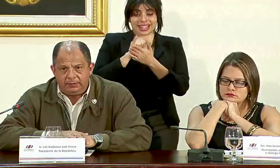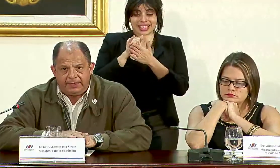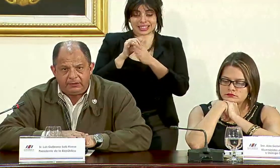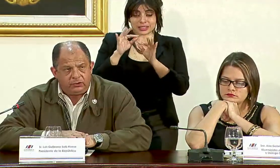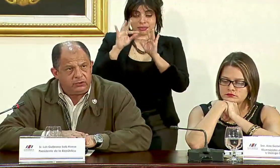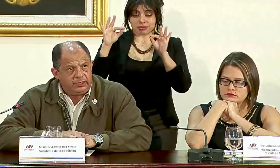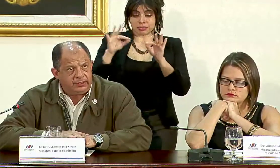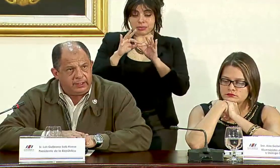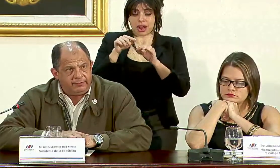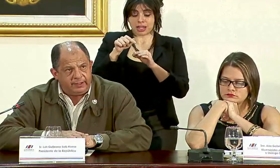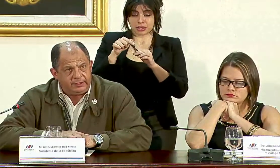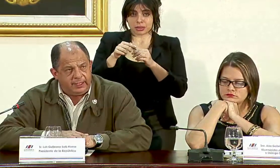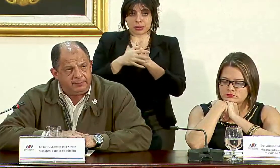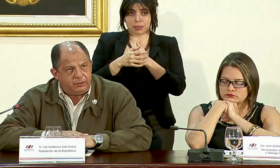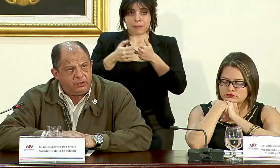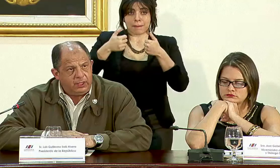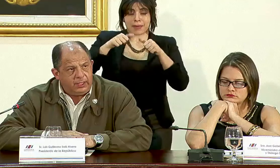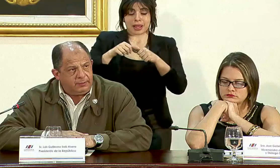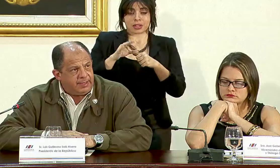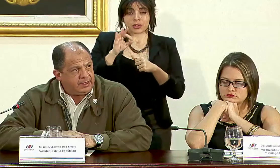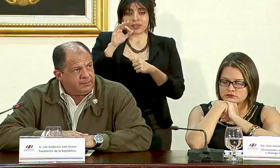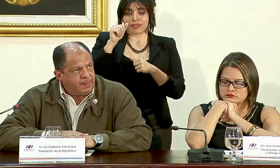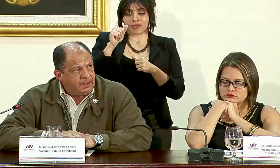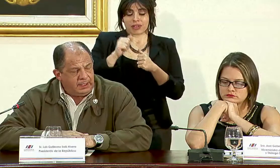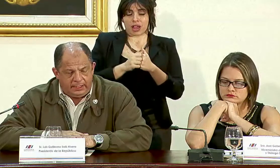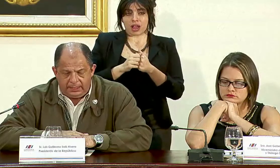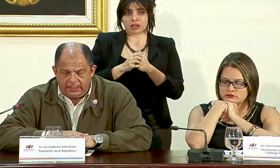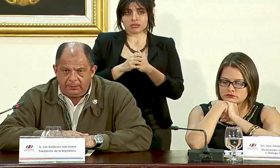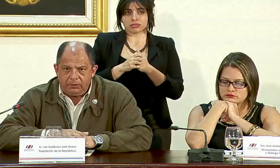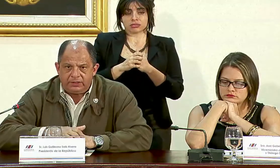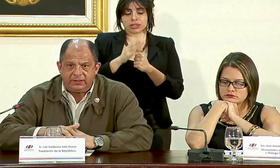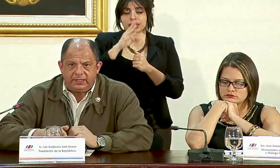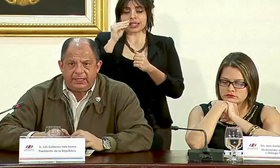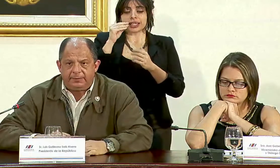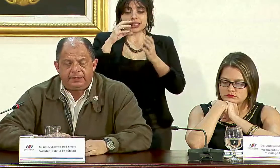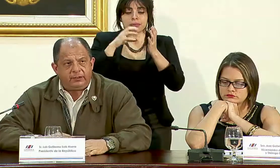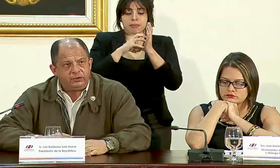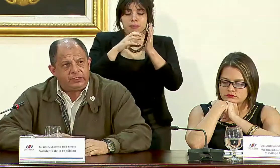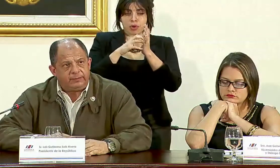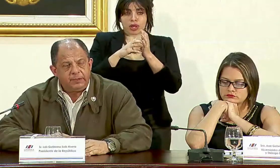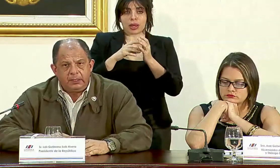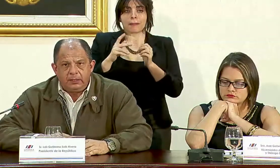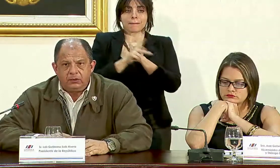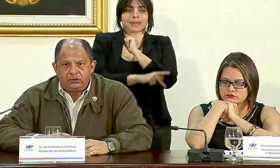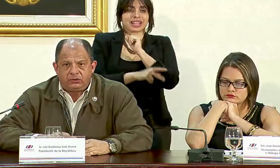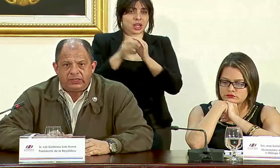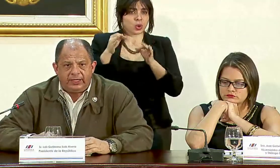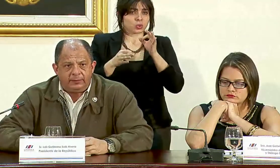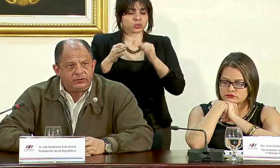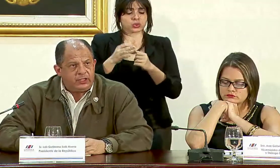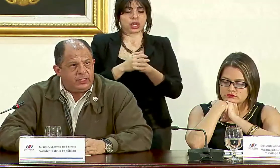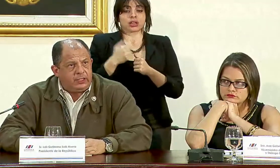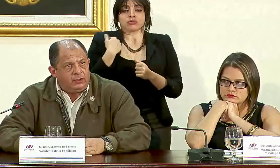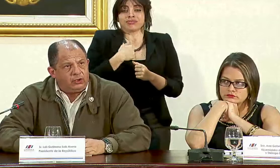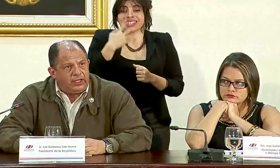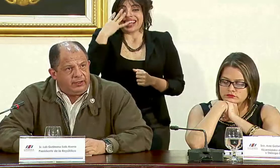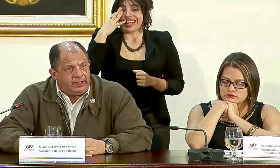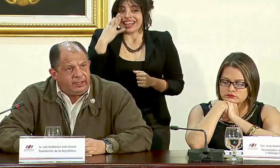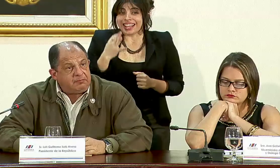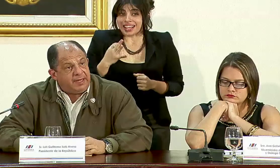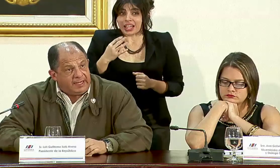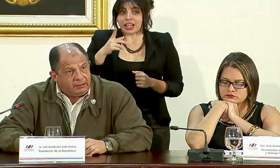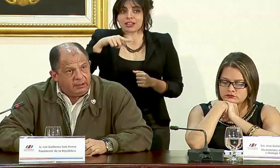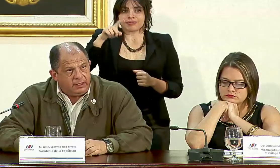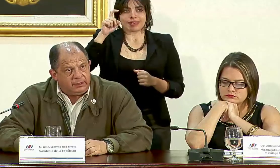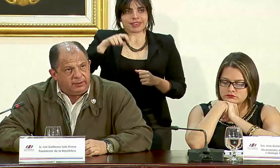del pacto entre el Frente Amplio el PAC y el bloque sindical Patria Justa nosotros creemos que lo que